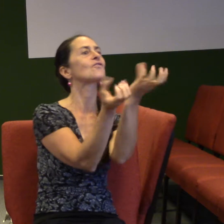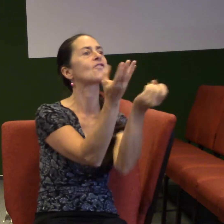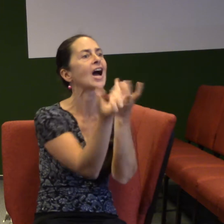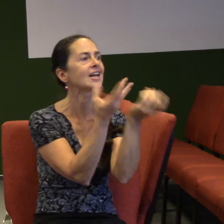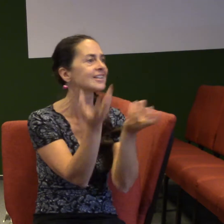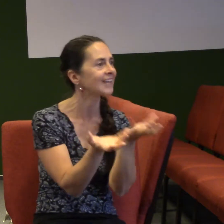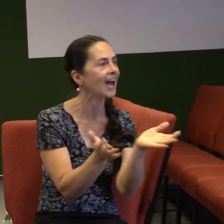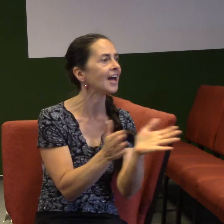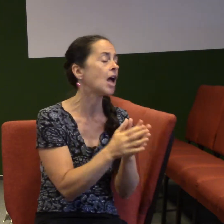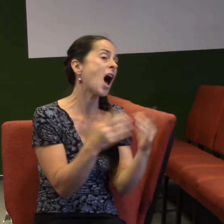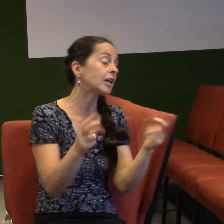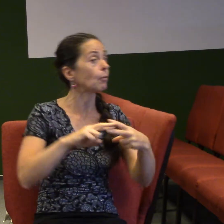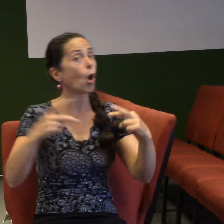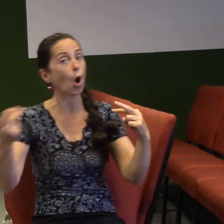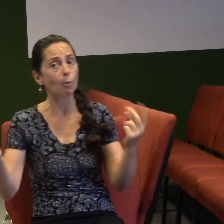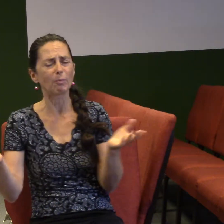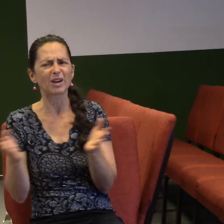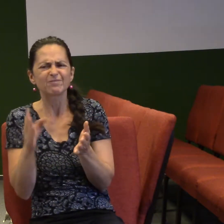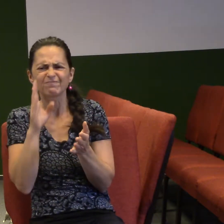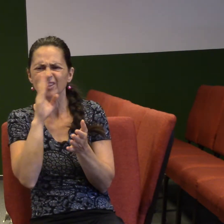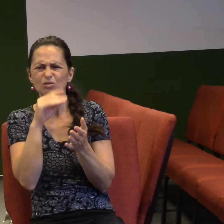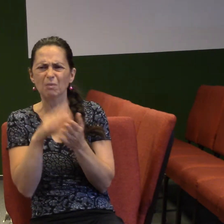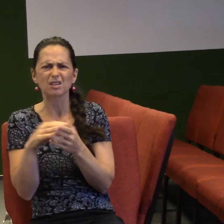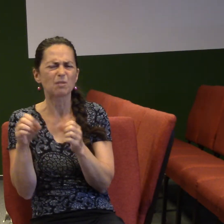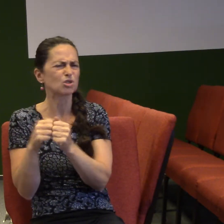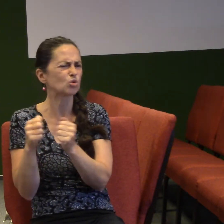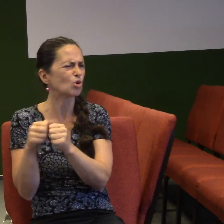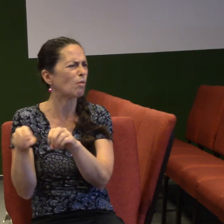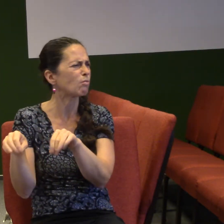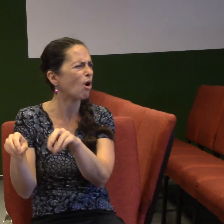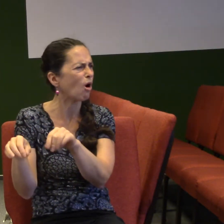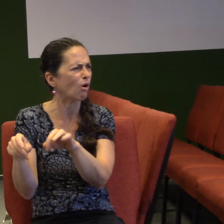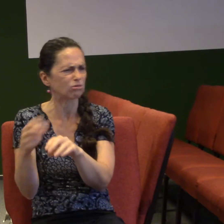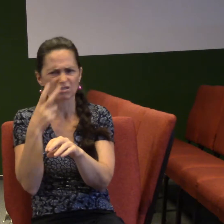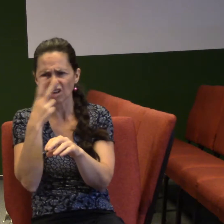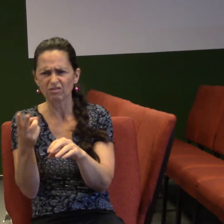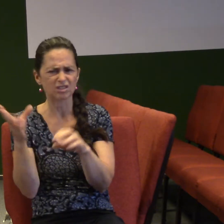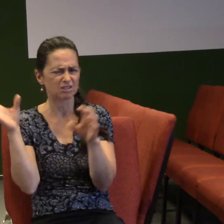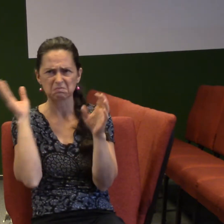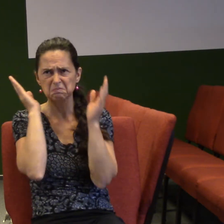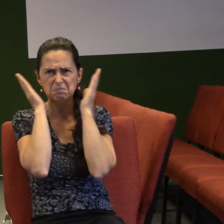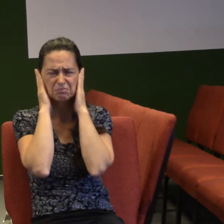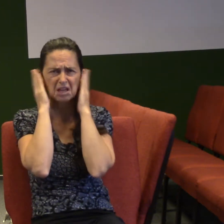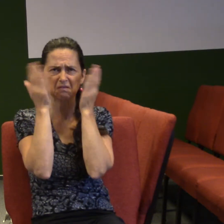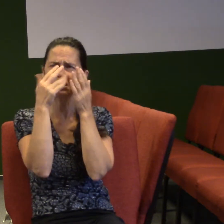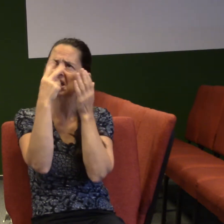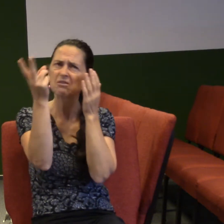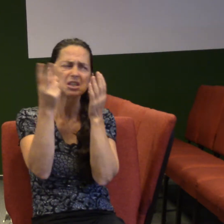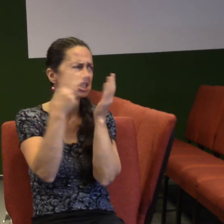prožíváš jako třeba poušť, kdy nevidíš, neslyšíš, možná nevidíš, co je vůbec před